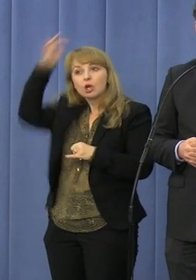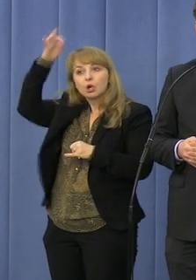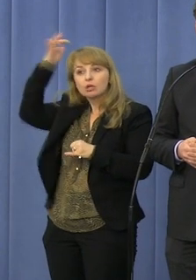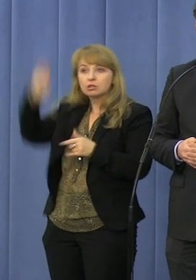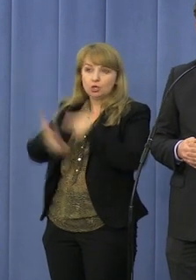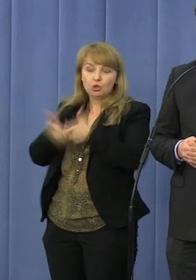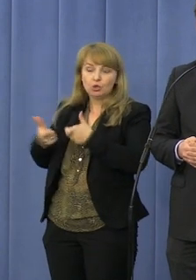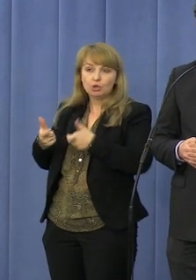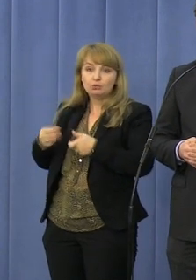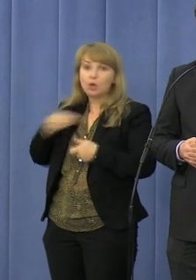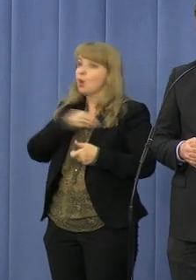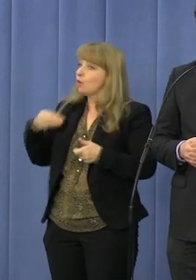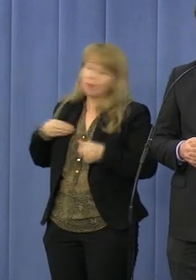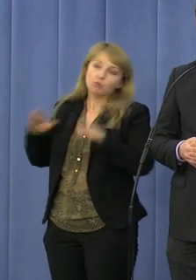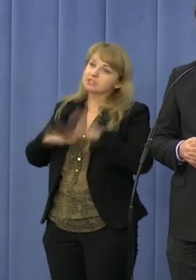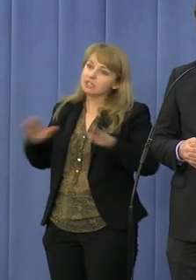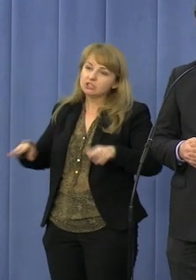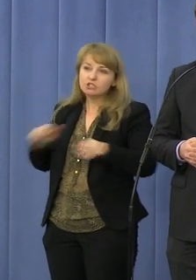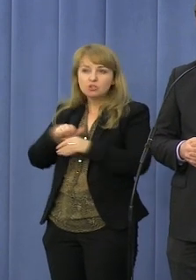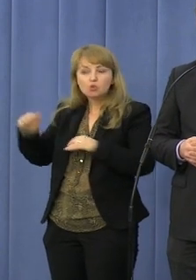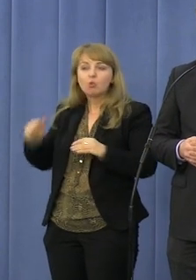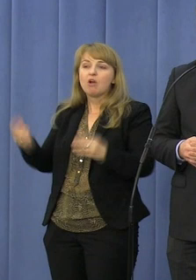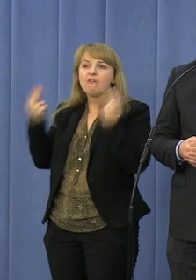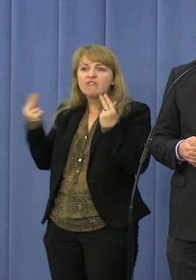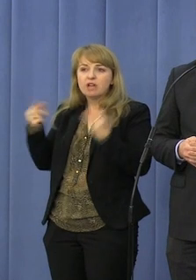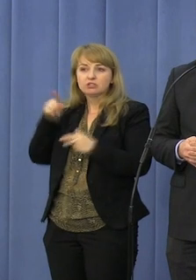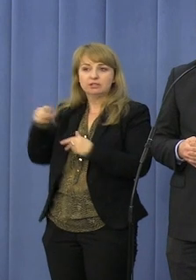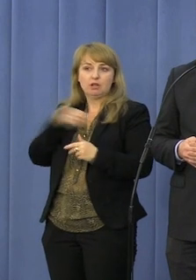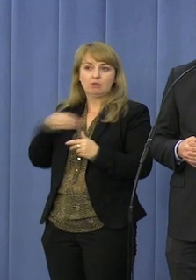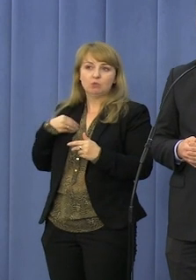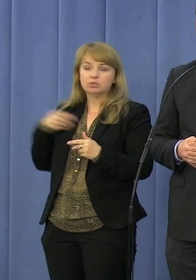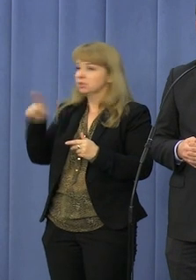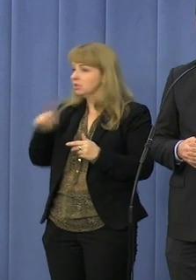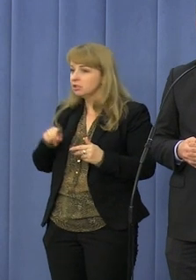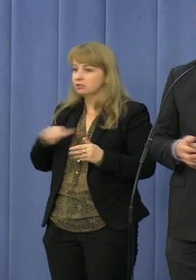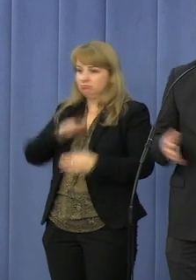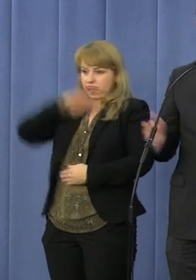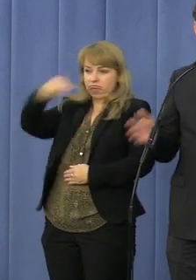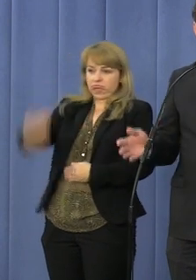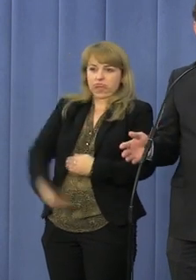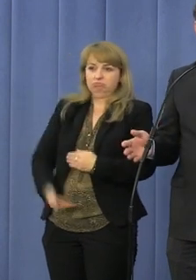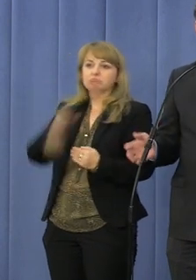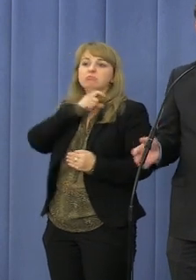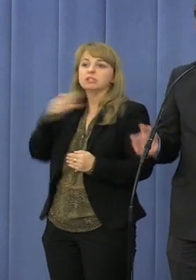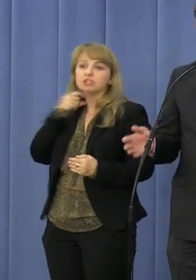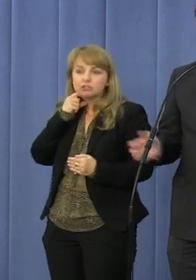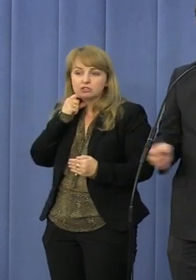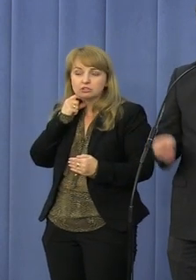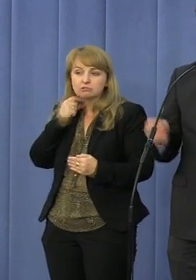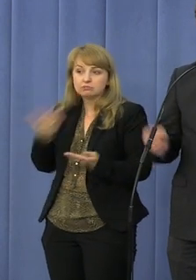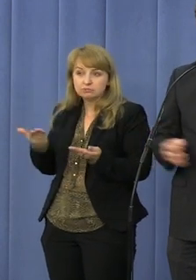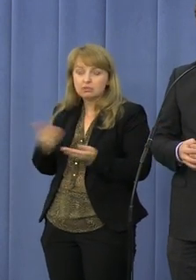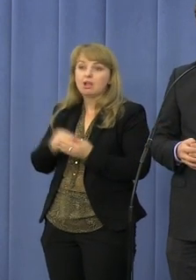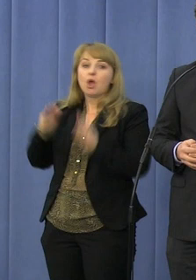dzieci są znacznie bardziej ważne dla Polski niż spasłe brzuchy księży. Proszę